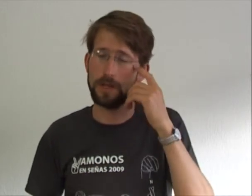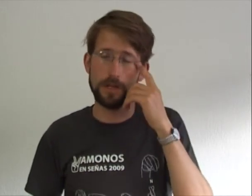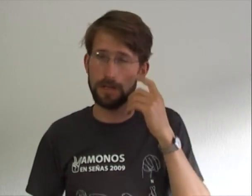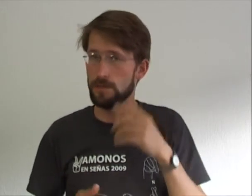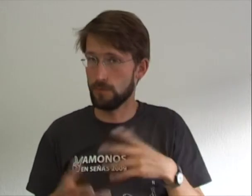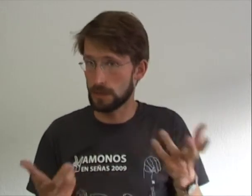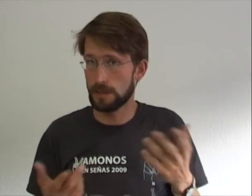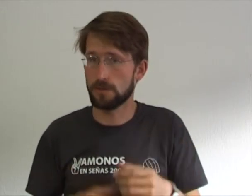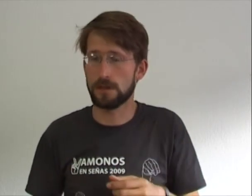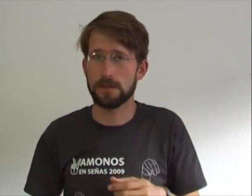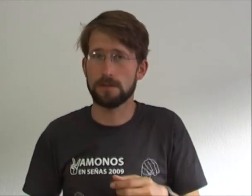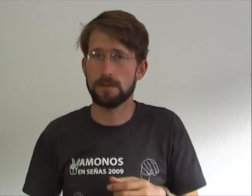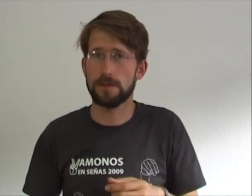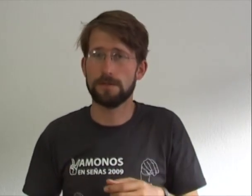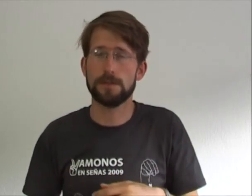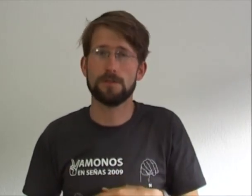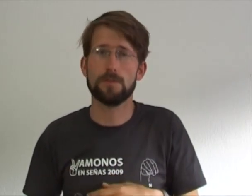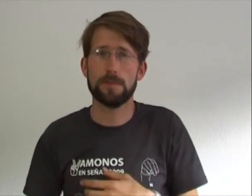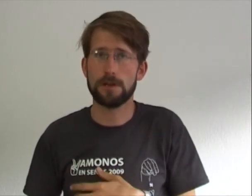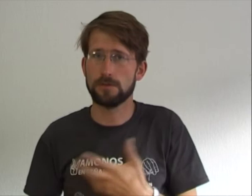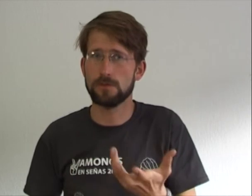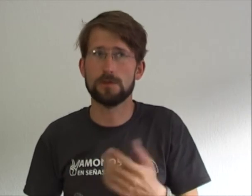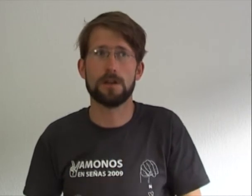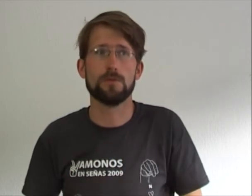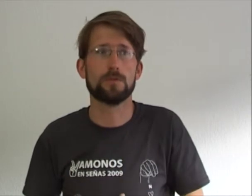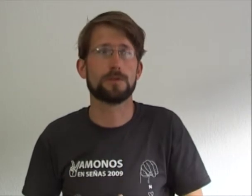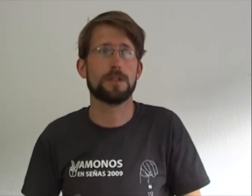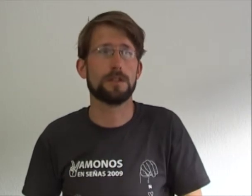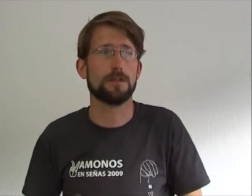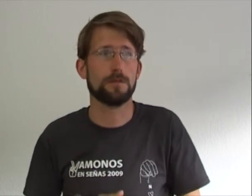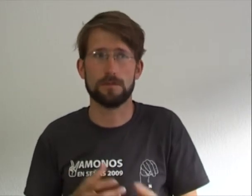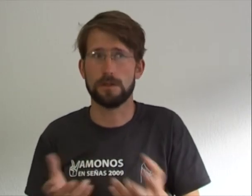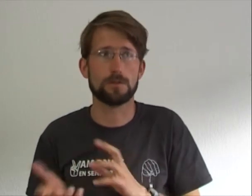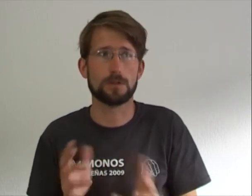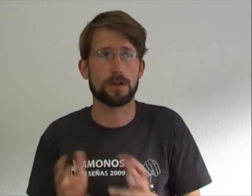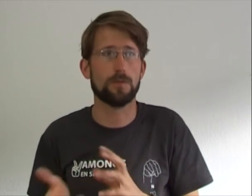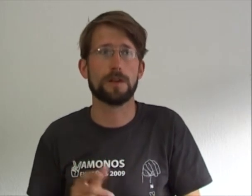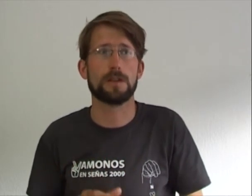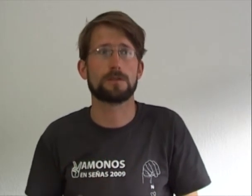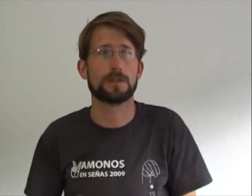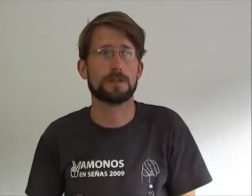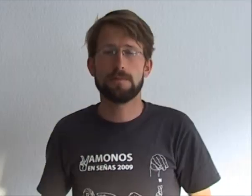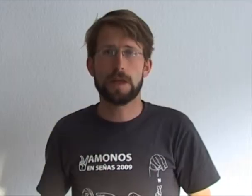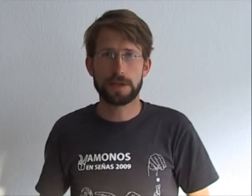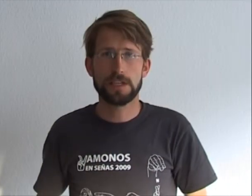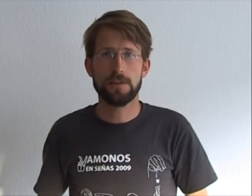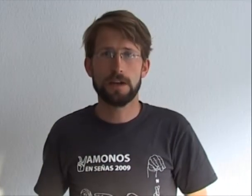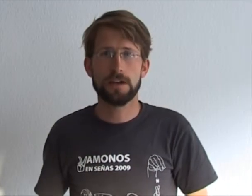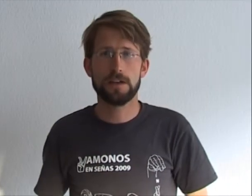y puede ser un gran beneficio igual para sus alumnos de escuchar cómo van las cosas. La prensa va a